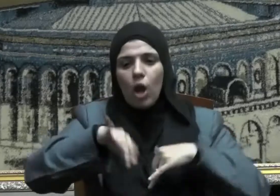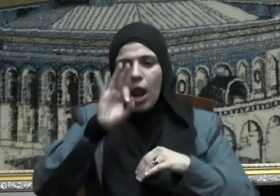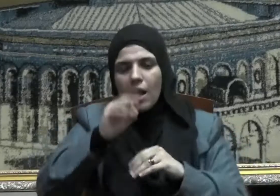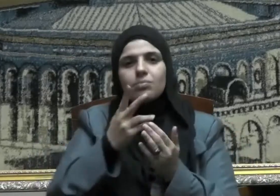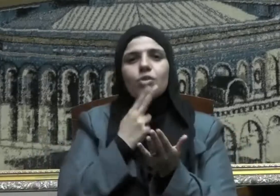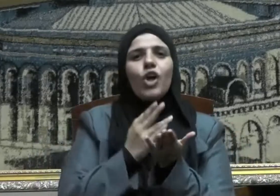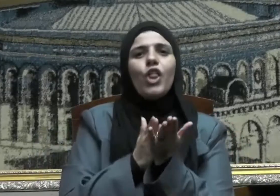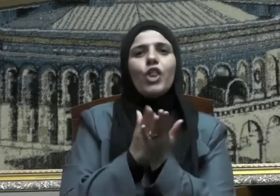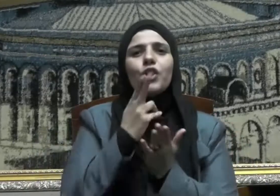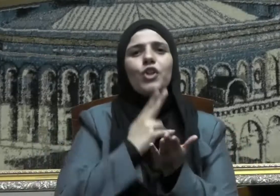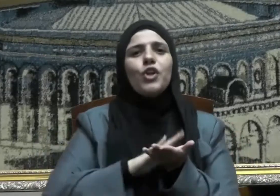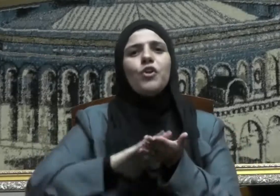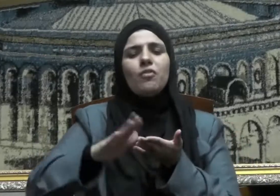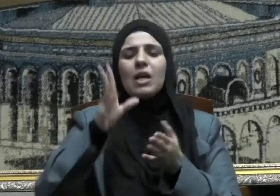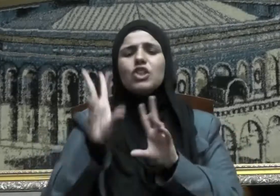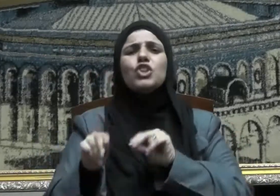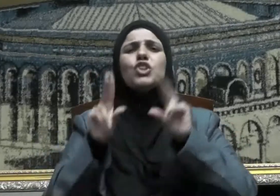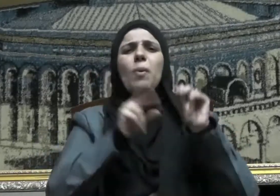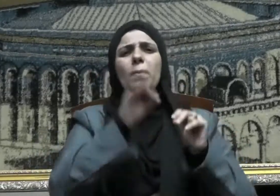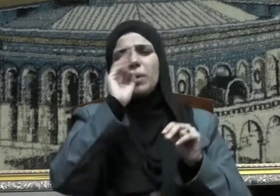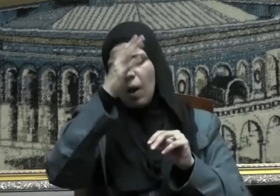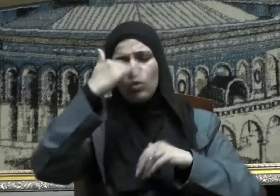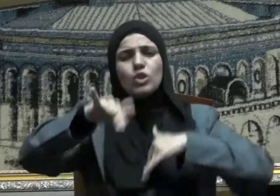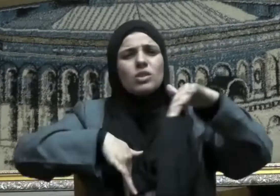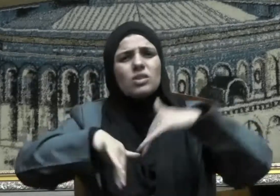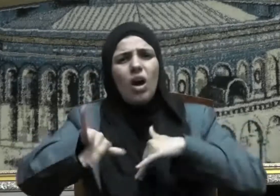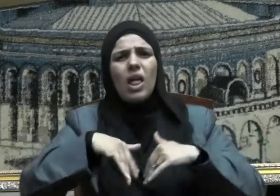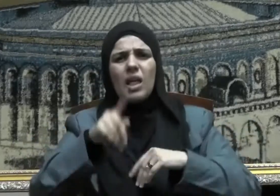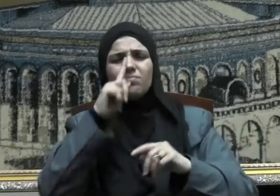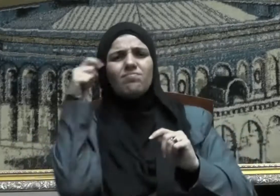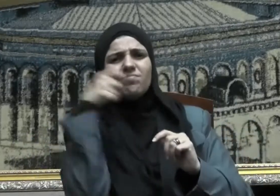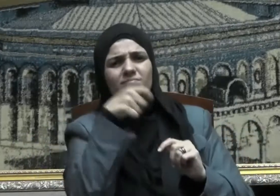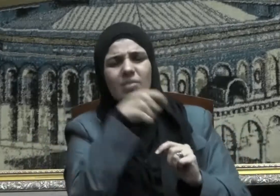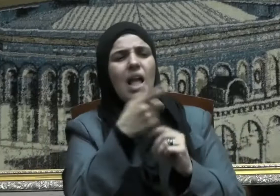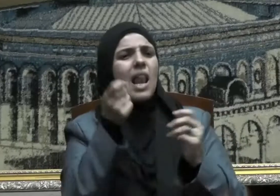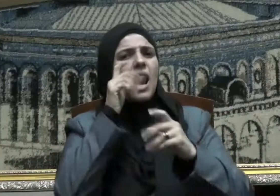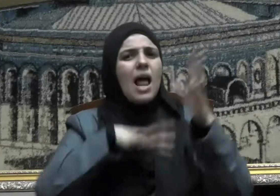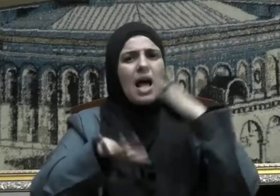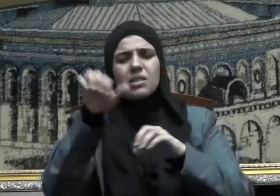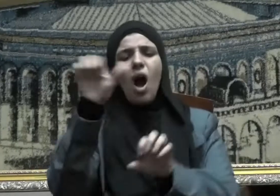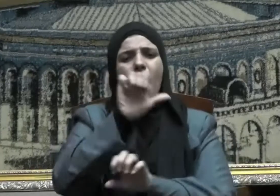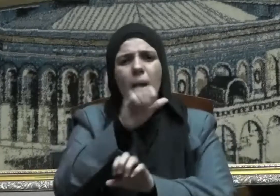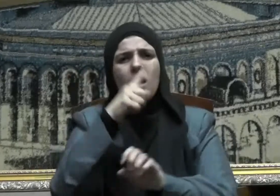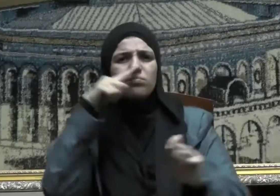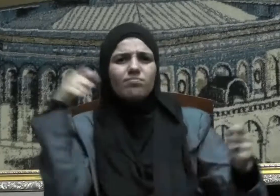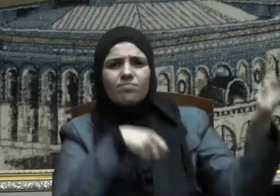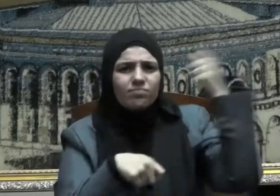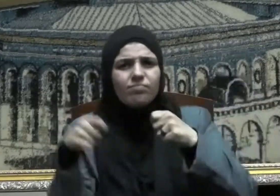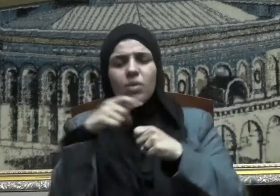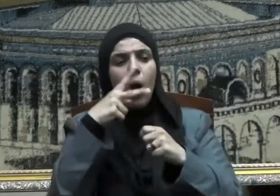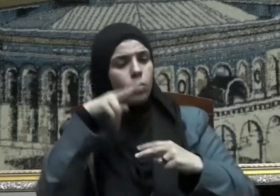يرفع عنها الأذى كما ينبغي عدم تعطيل الطرقات وإيذاء المارة